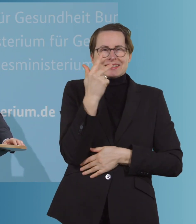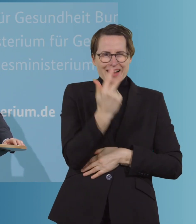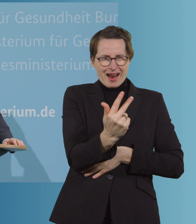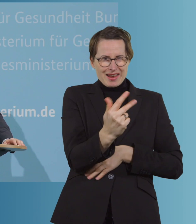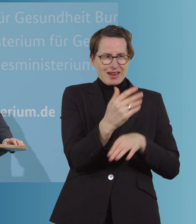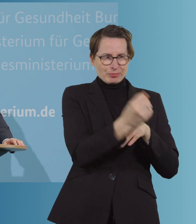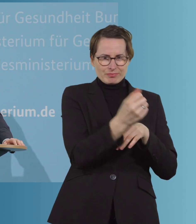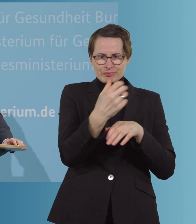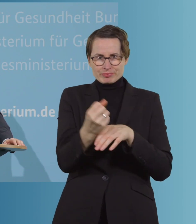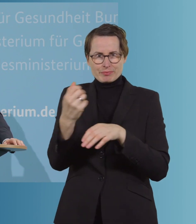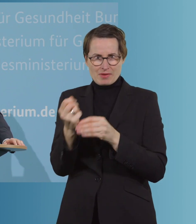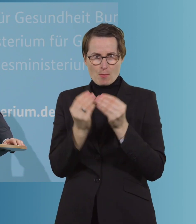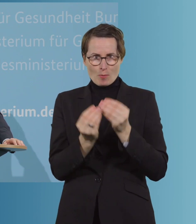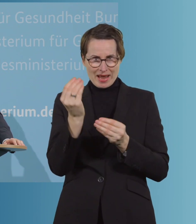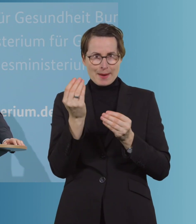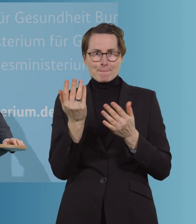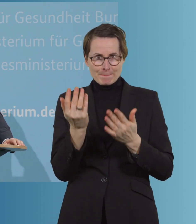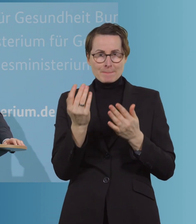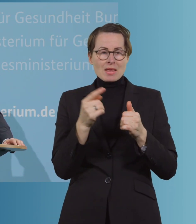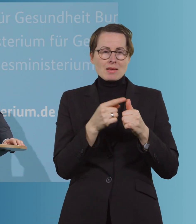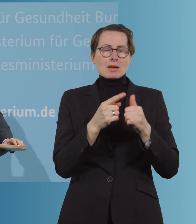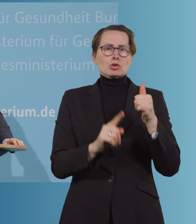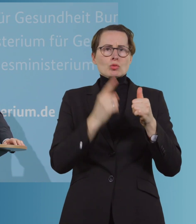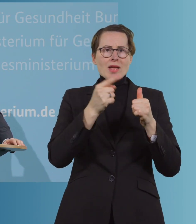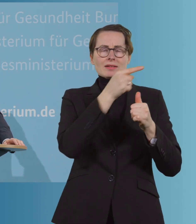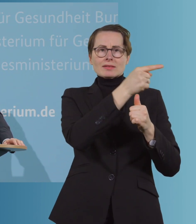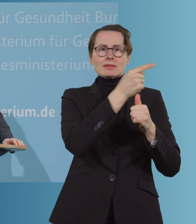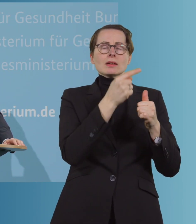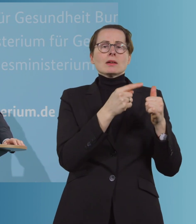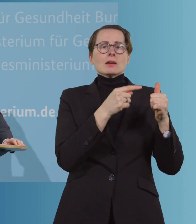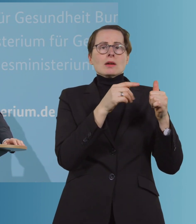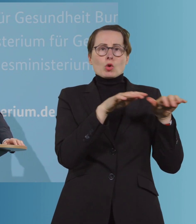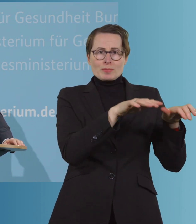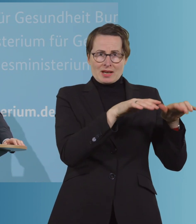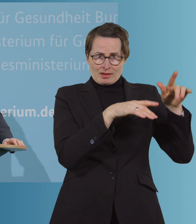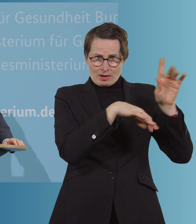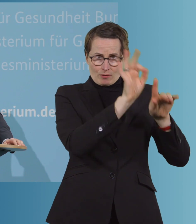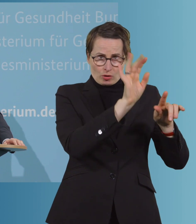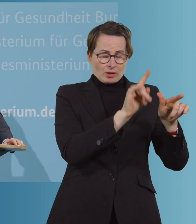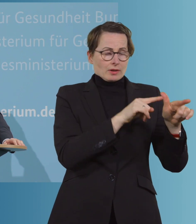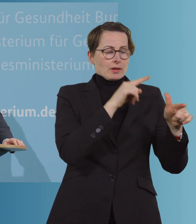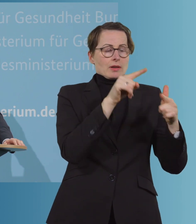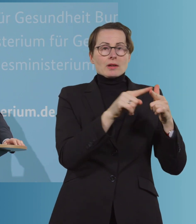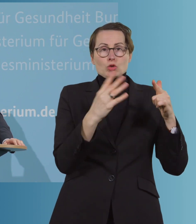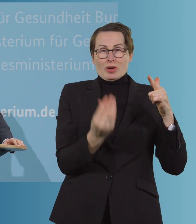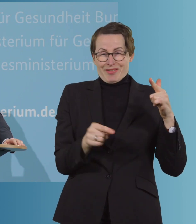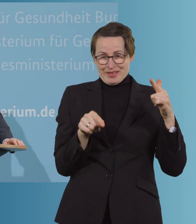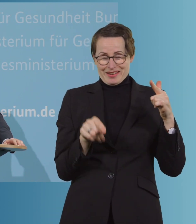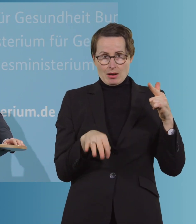erkannten, nämlich diejenige, die zuerst im Vereinigten Königreich erkannt wurde, diejenige, die zuerst in Südafrika und diejenige, die zuerst